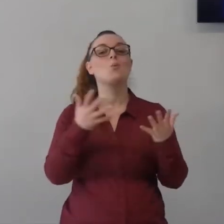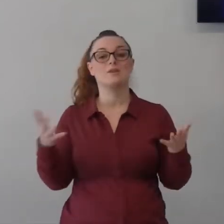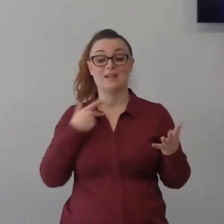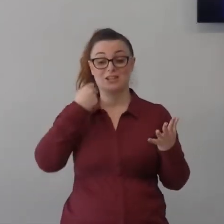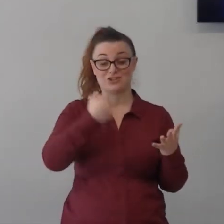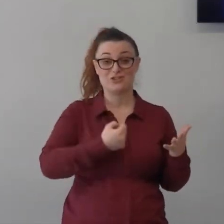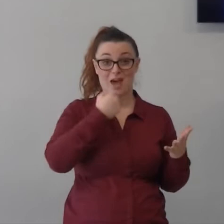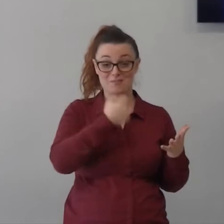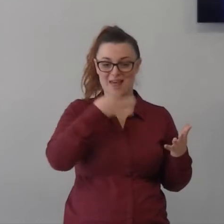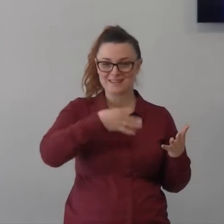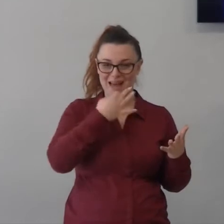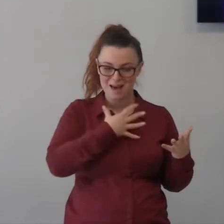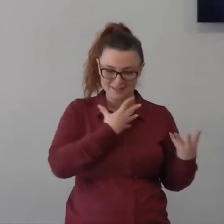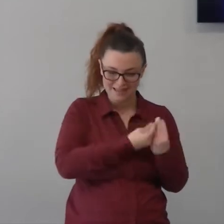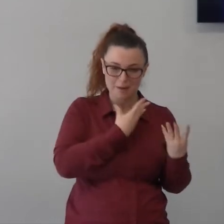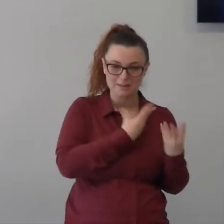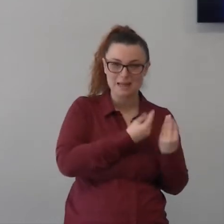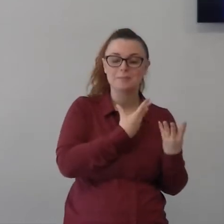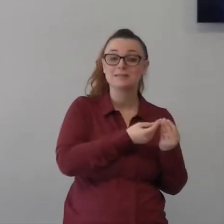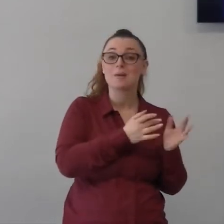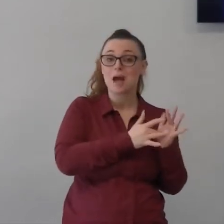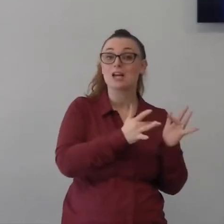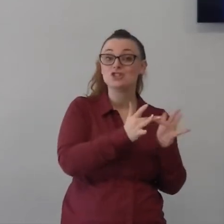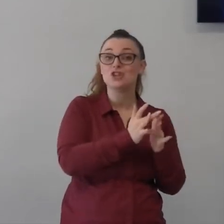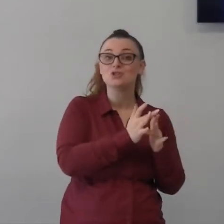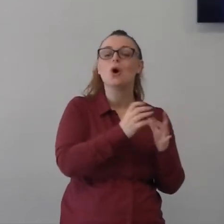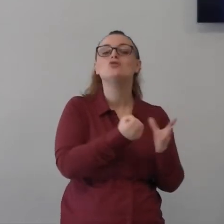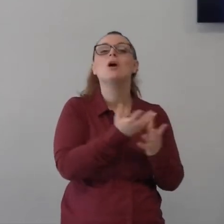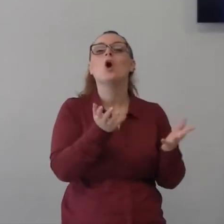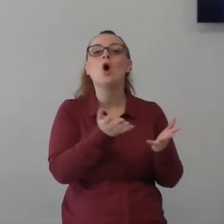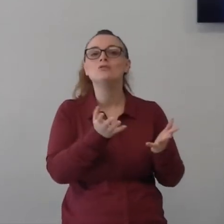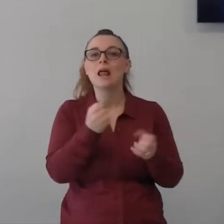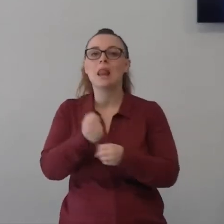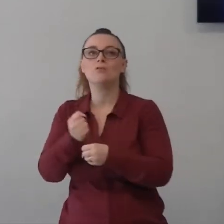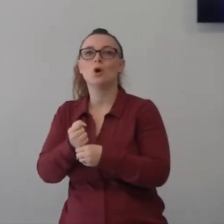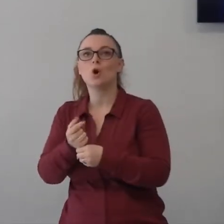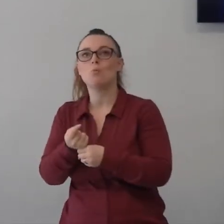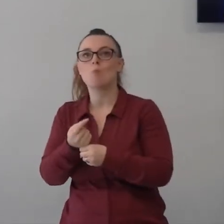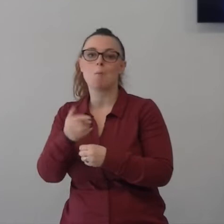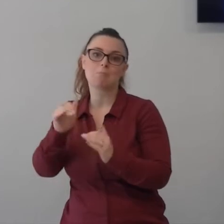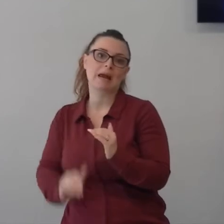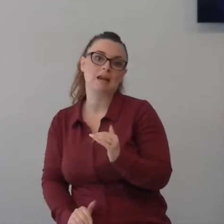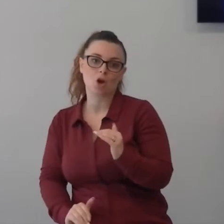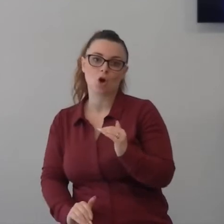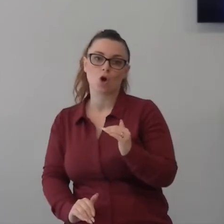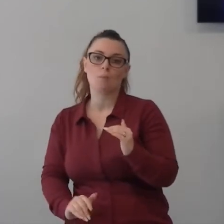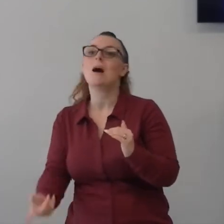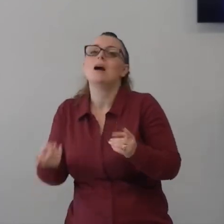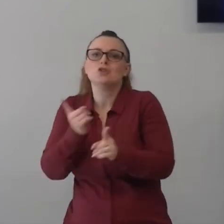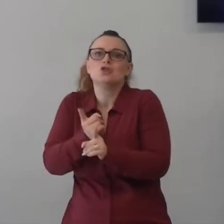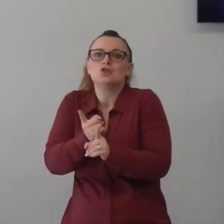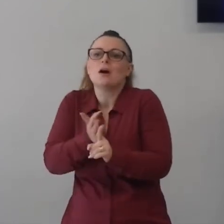però comunque qualche cosa dentro la pancia dovevano mettere dovevano pescare perché ne andava della loro